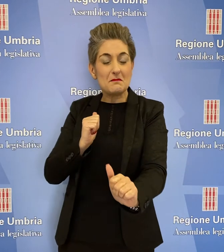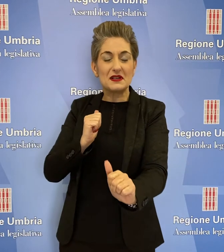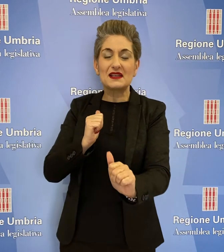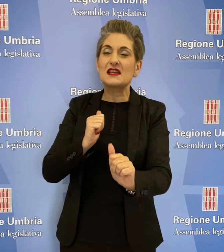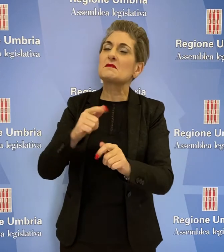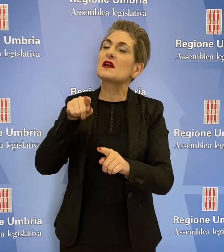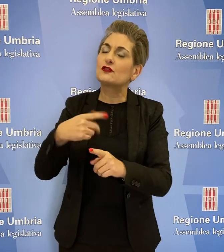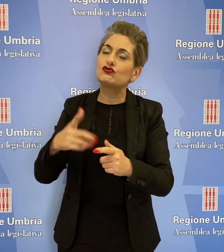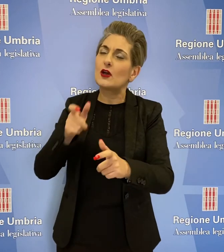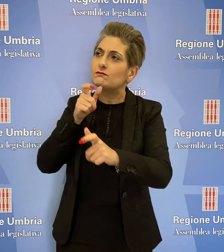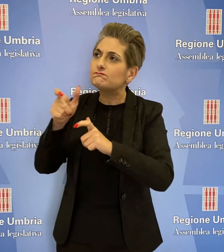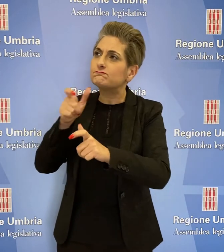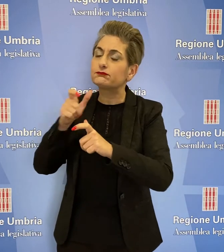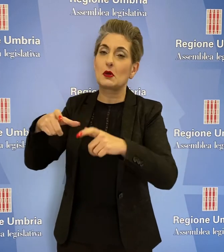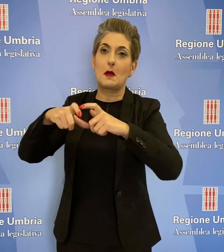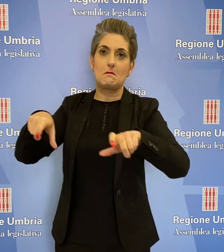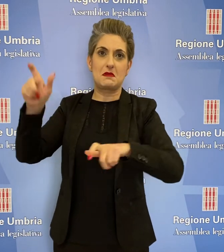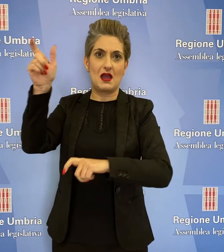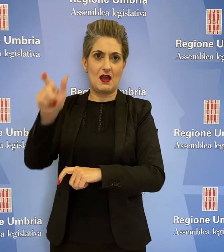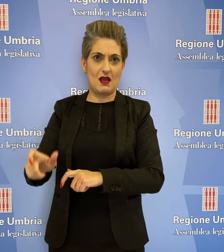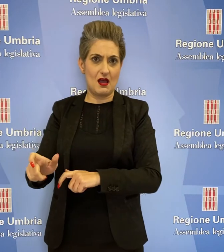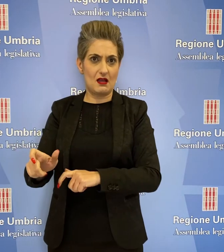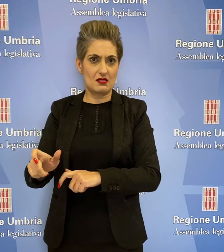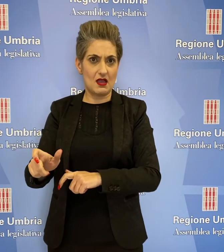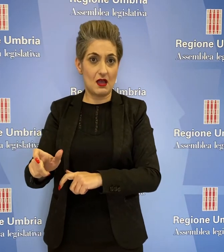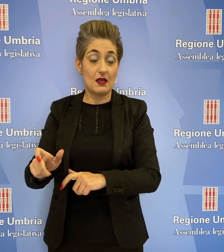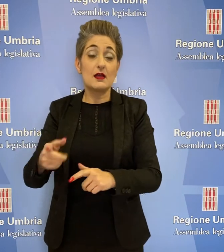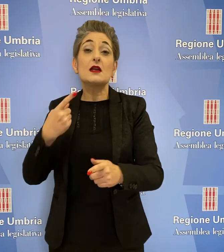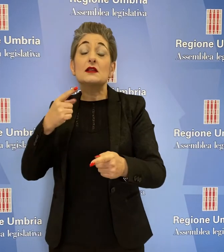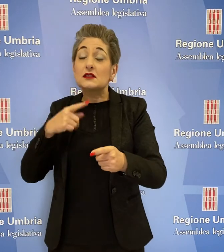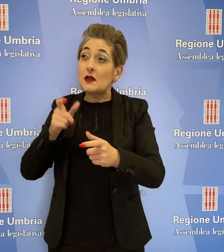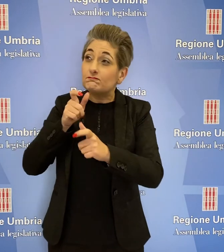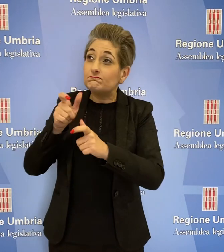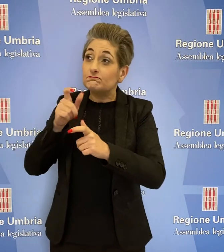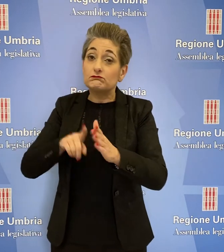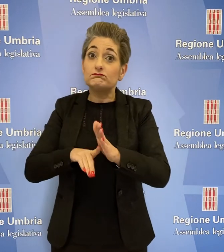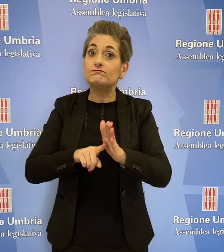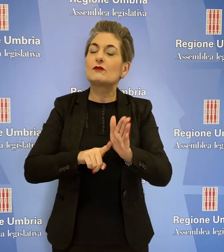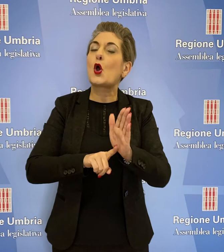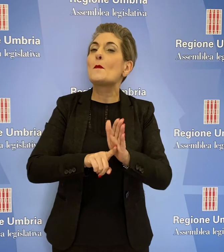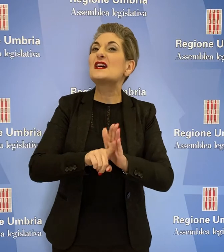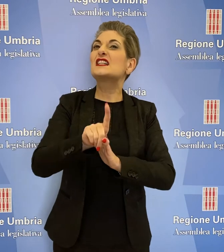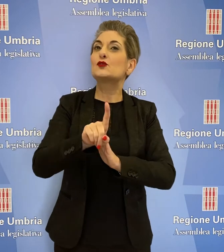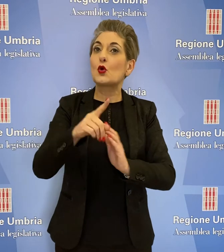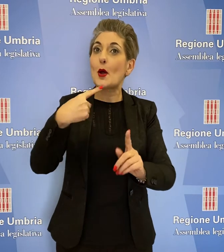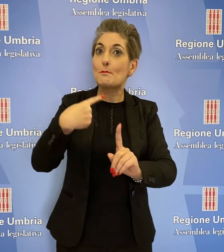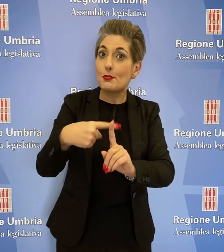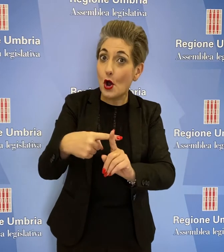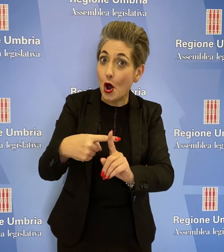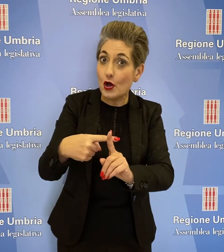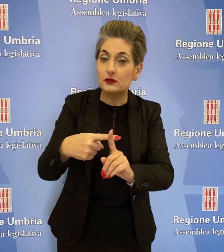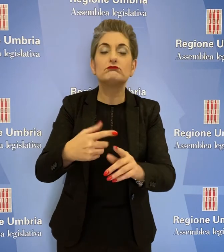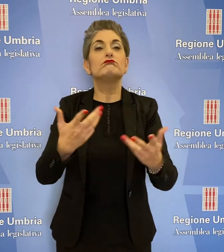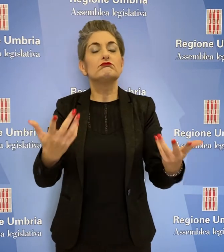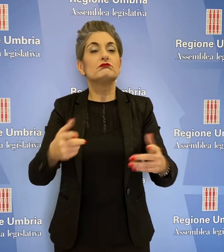con Banca Italia già prima del Covid. Se tutto andrà a buon fine, nel 2021